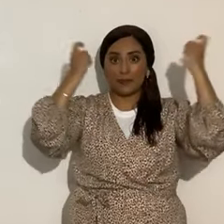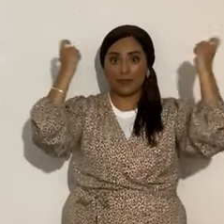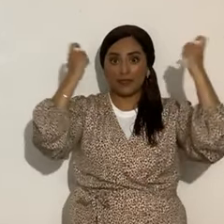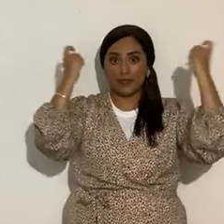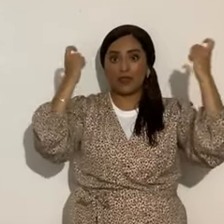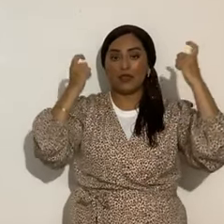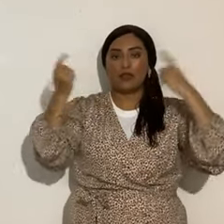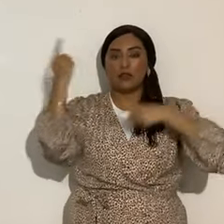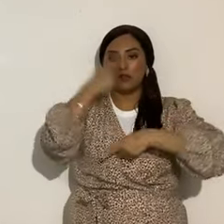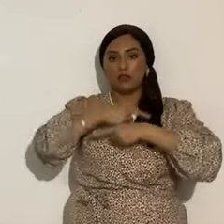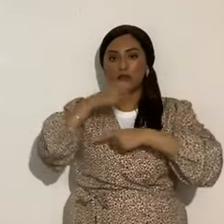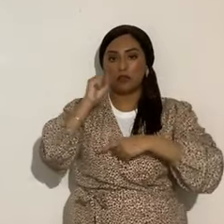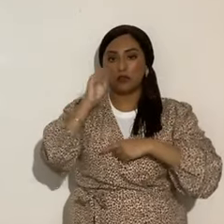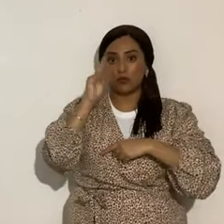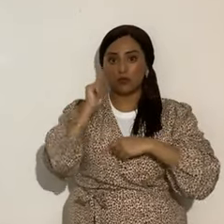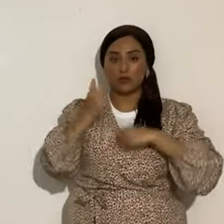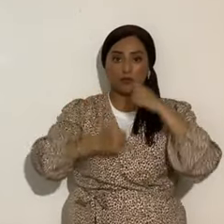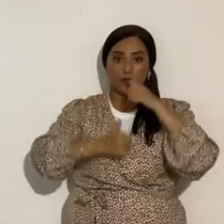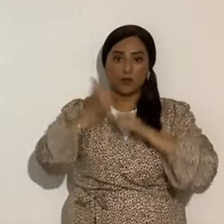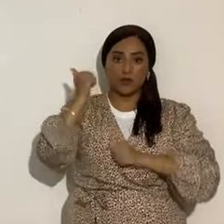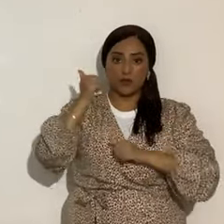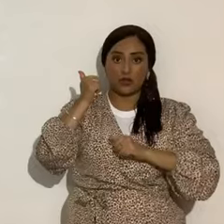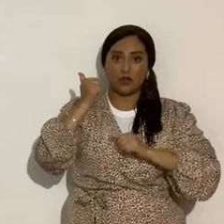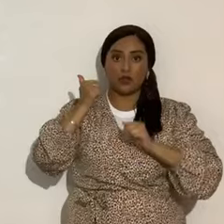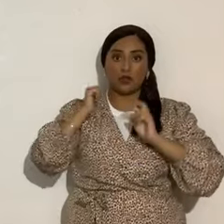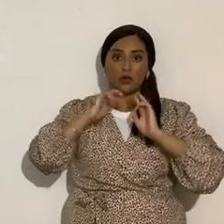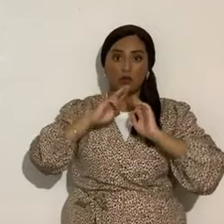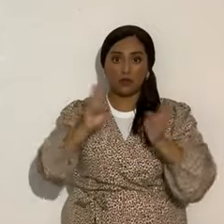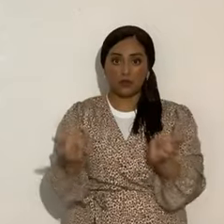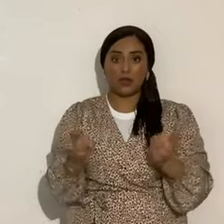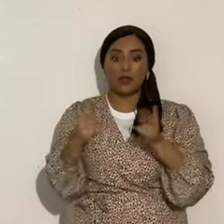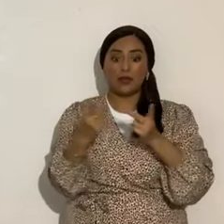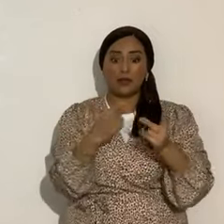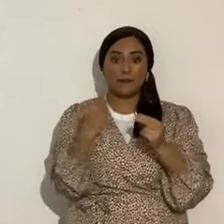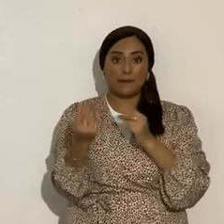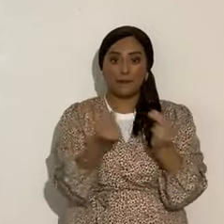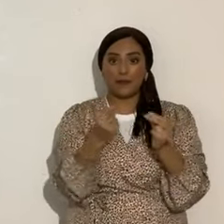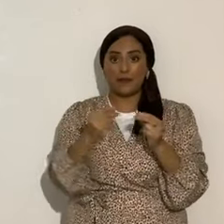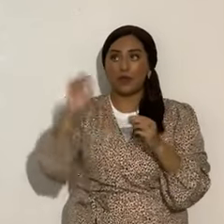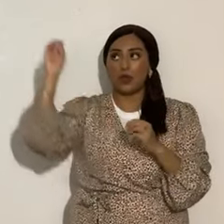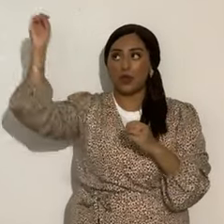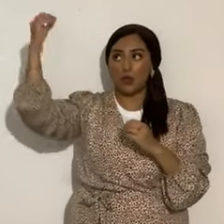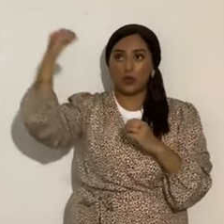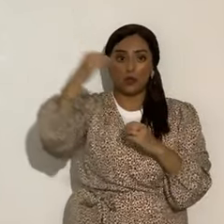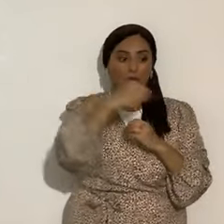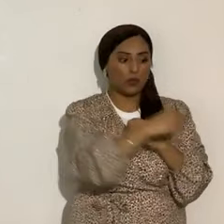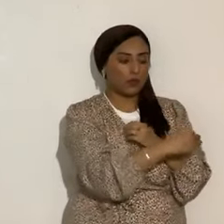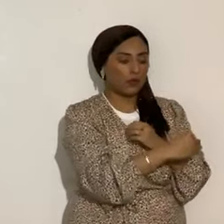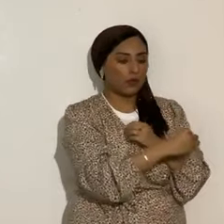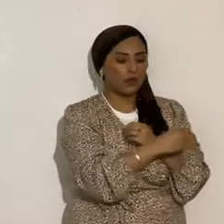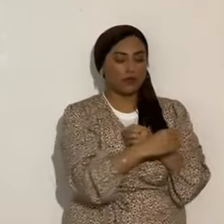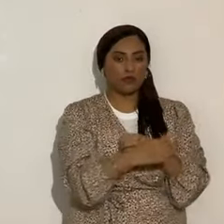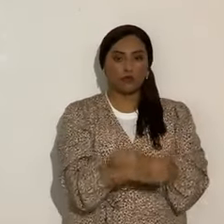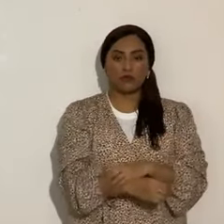la fiesta de Socor, sobre todo, ya esté actuando el cometa, por así decirlo, lo profético,